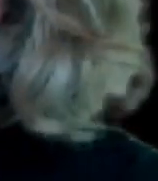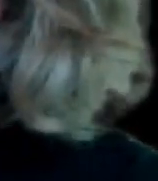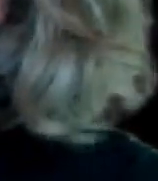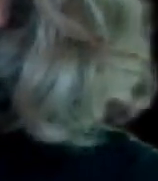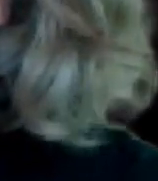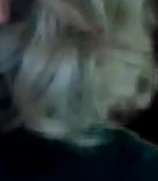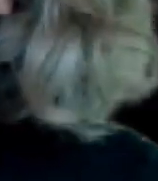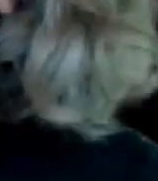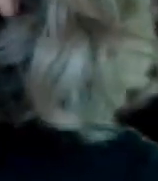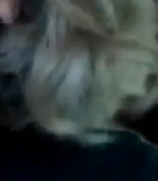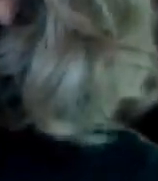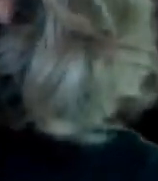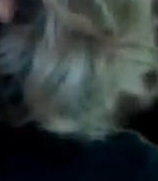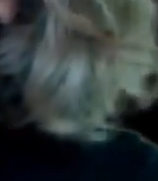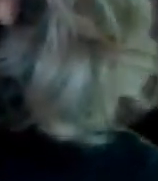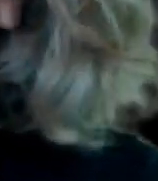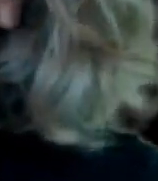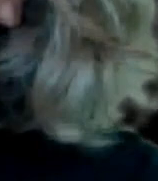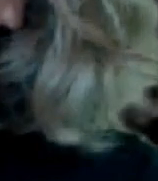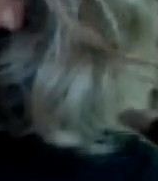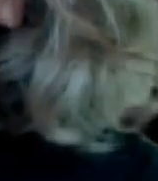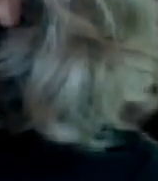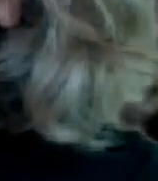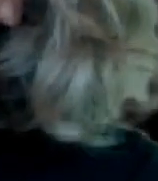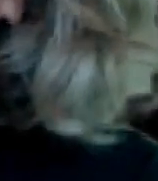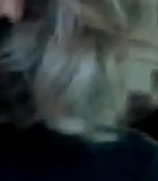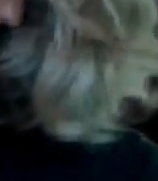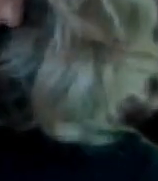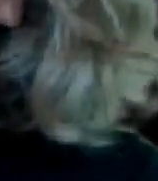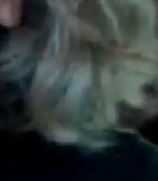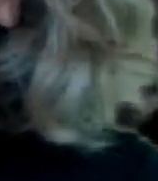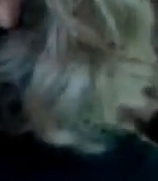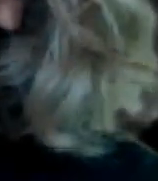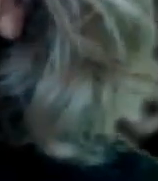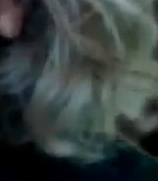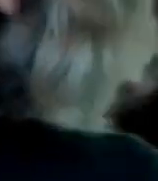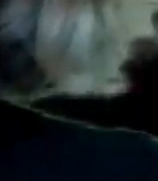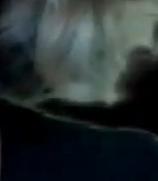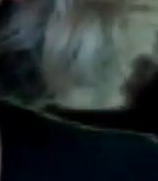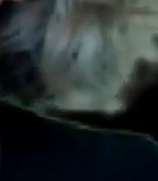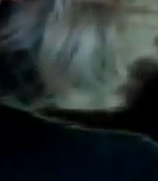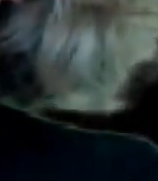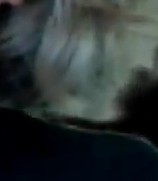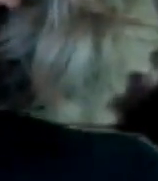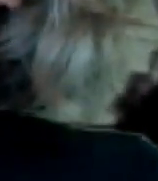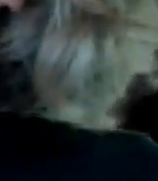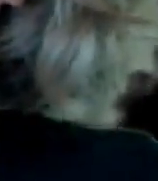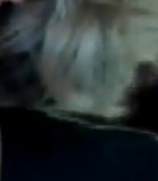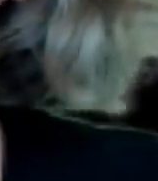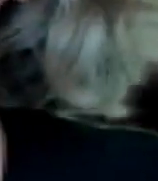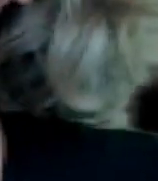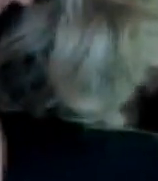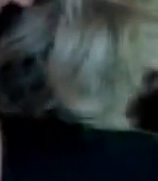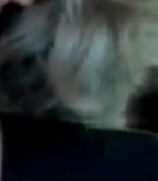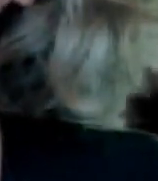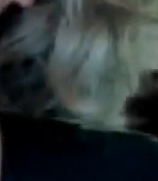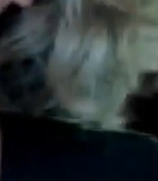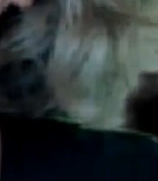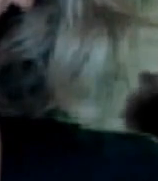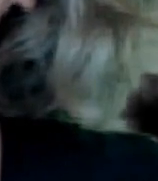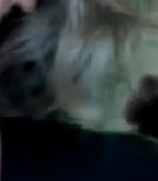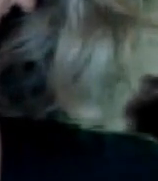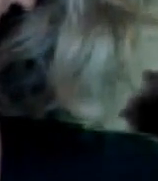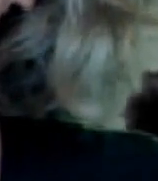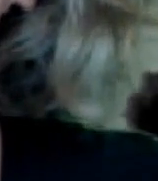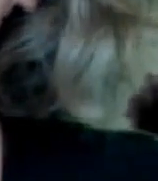acreditación Y pues nos veremos Muy pronto Acá en México Bien No te puedo decir Que nos veremos En la mañanera Porque